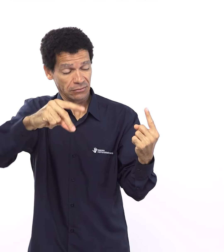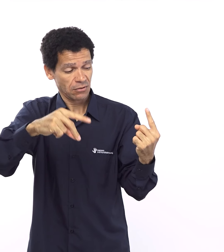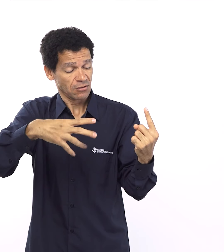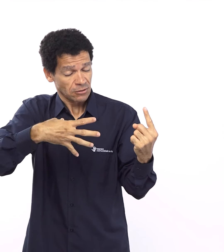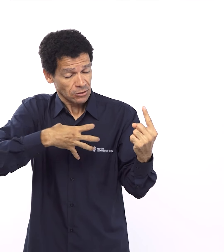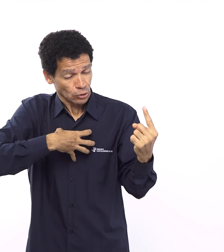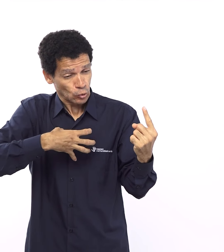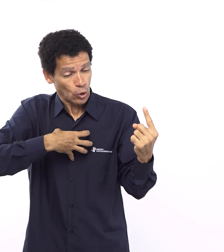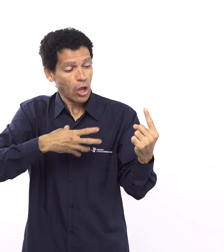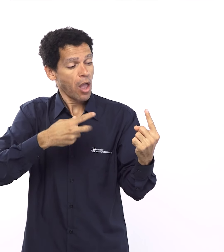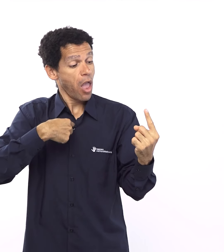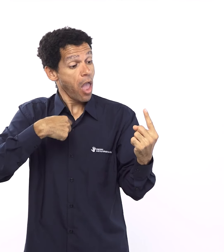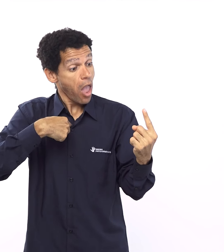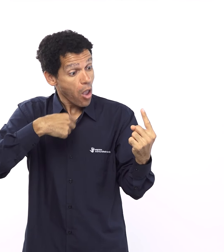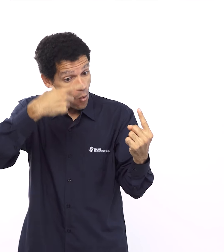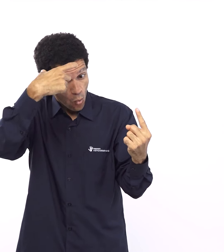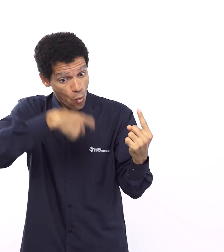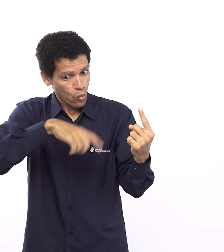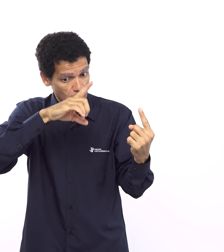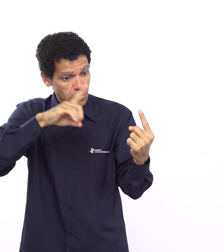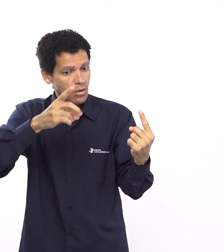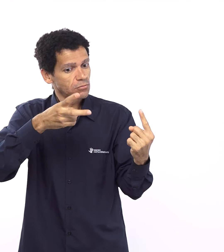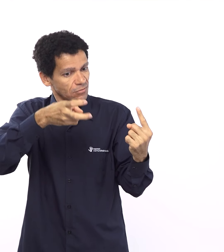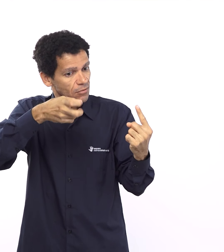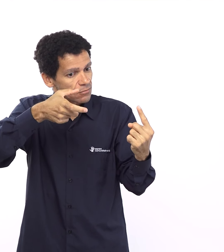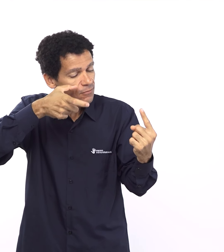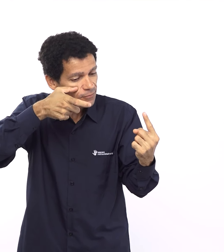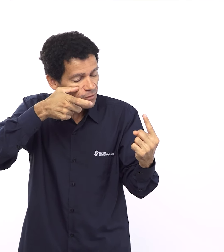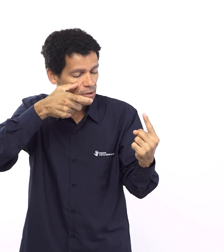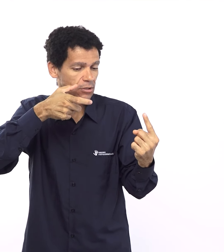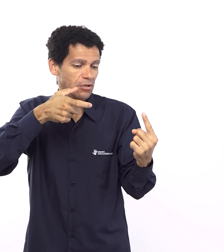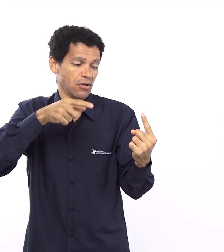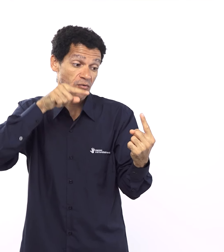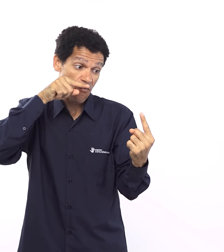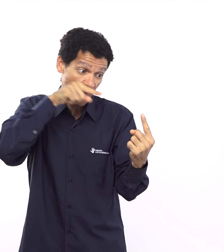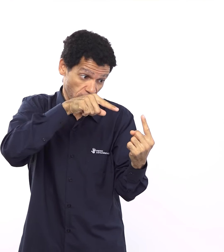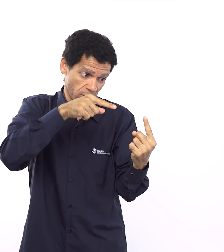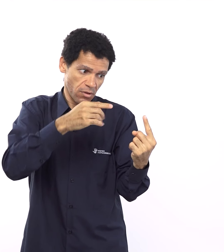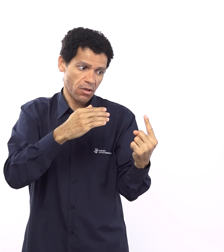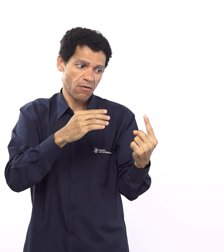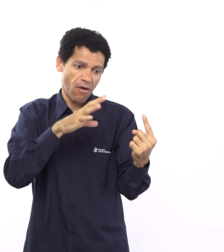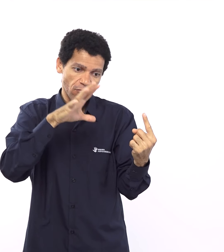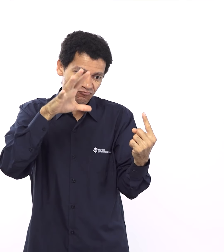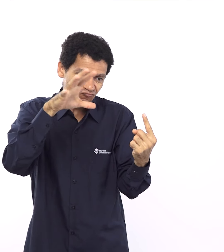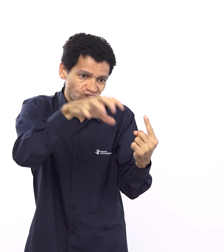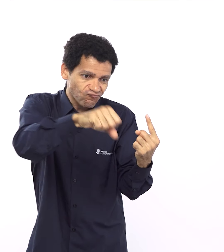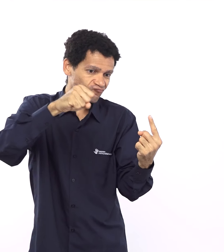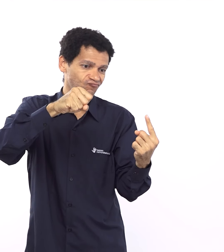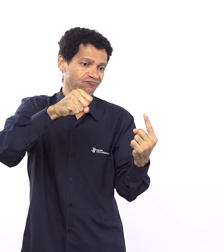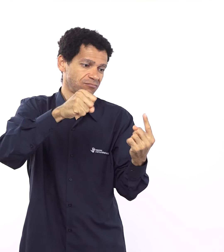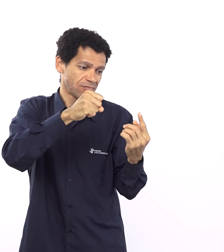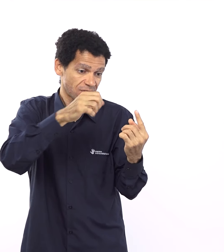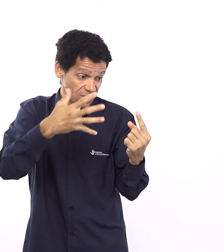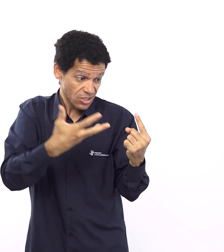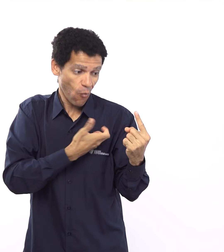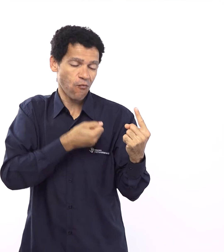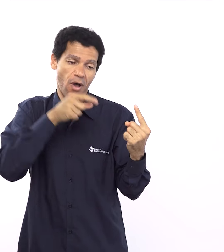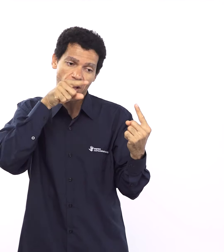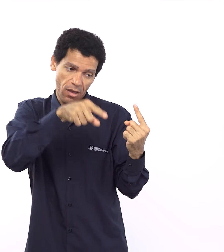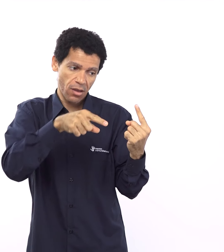social o povo não tinha descanso o povo era escravizado o povo não tinha direito o povo escravo então